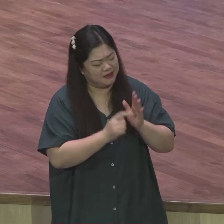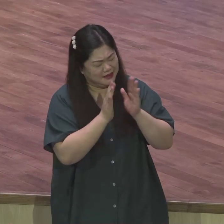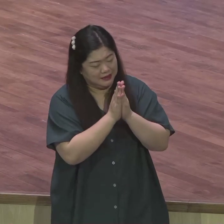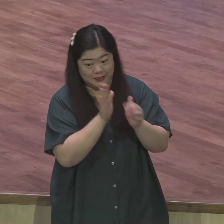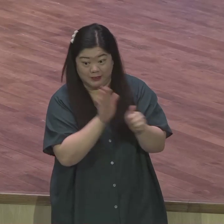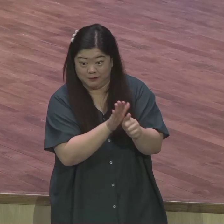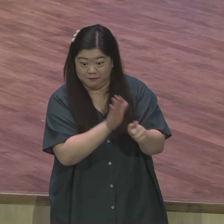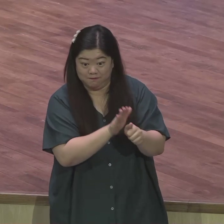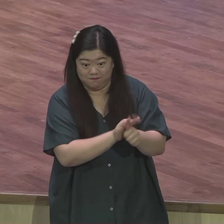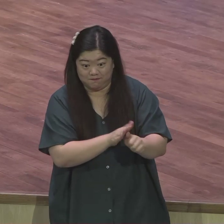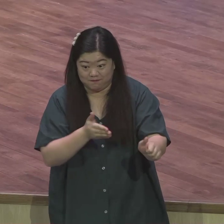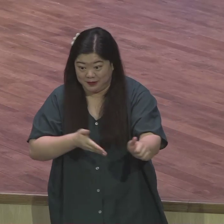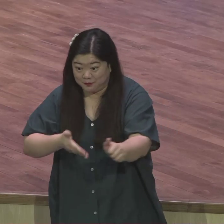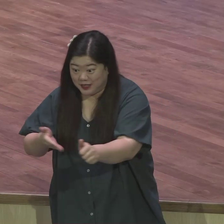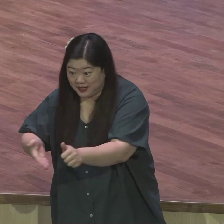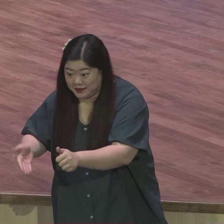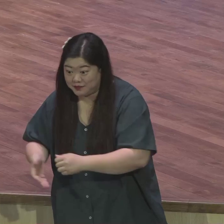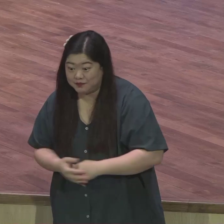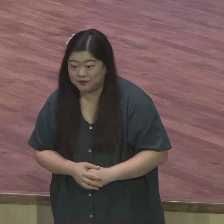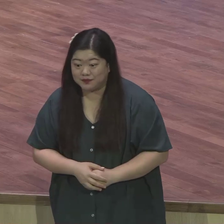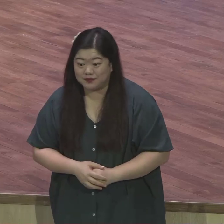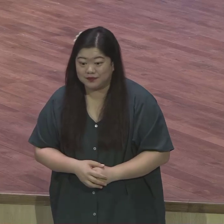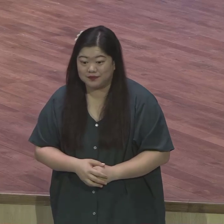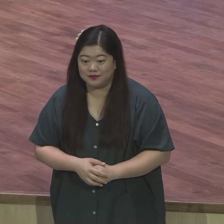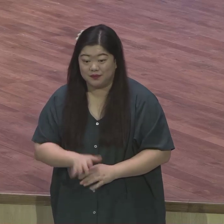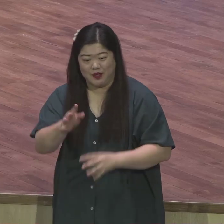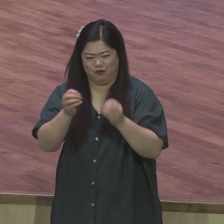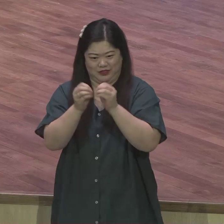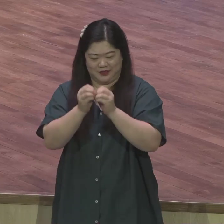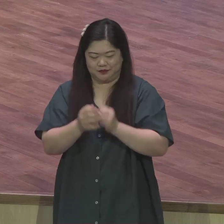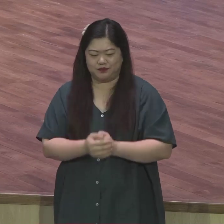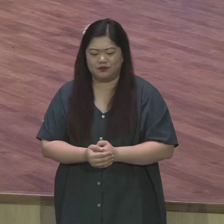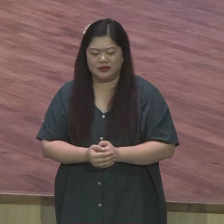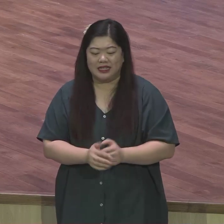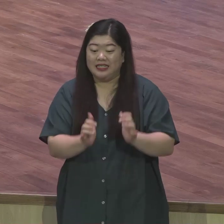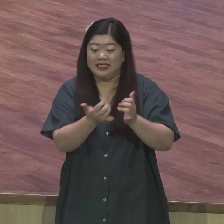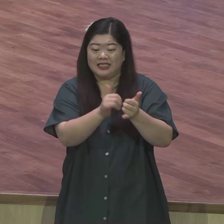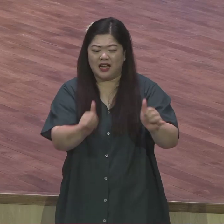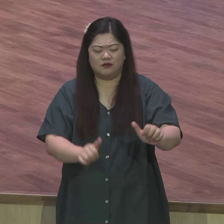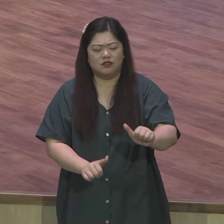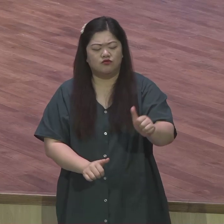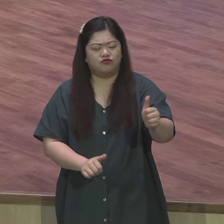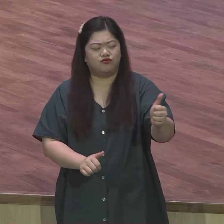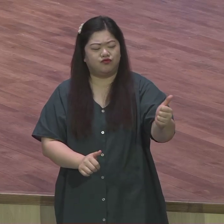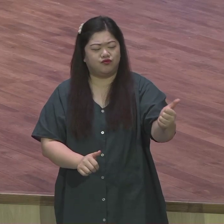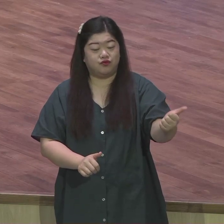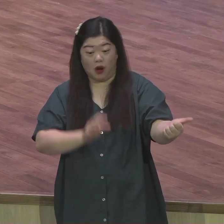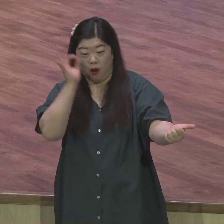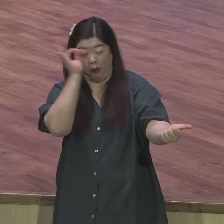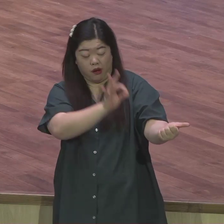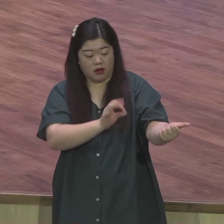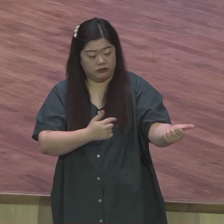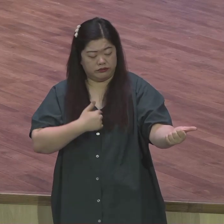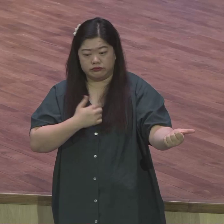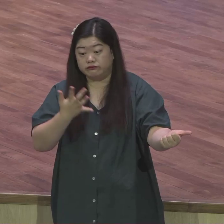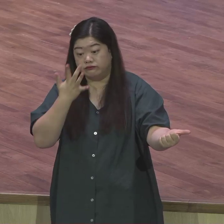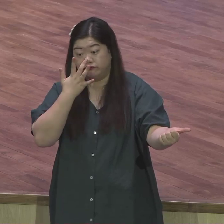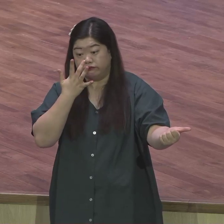불신자보다 악한 소리만 들어도 되겠어요 이런 말이죠 죽어가는 사람에 대하여 무감감한 사람은 자신이 거기서